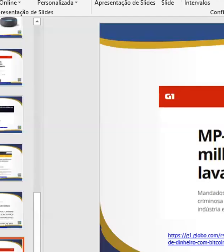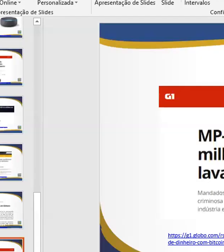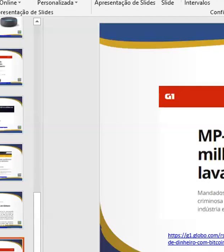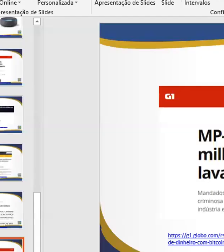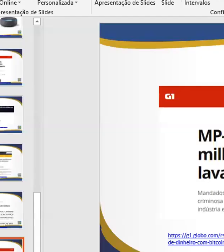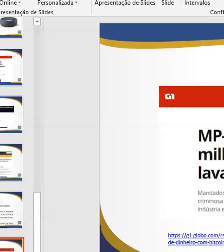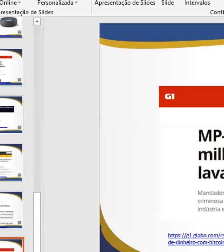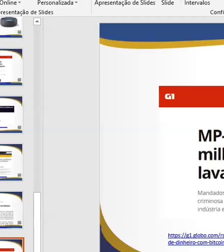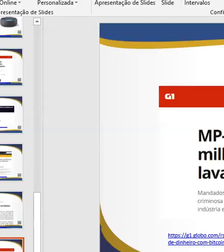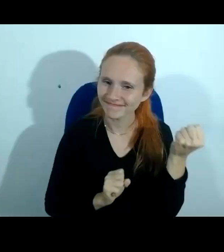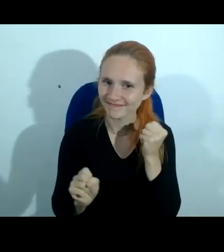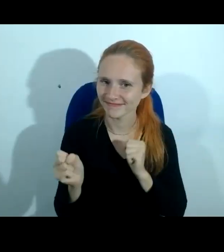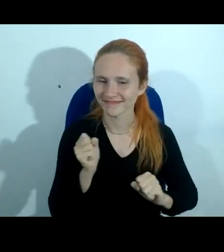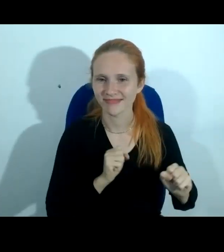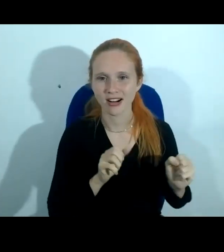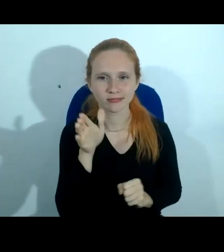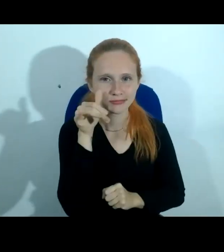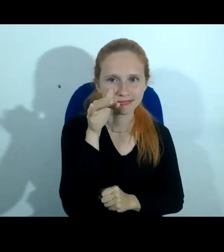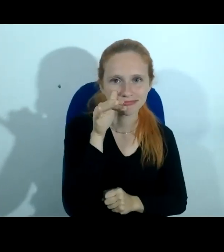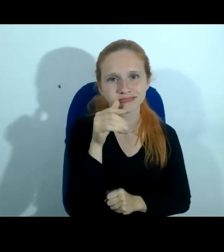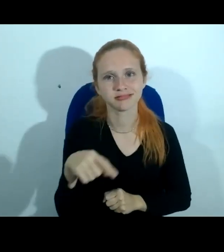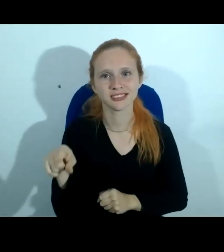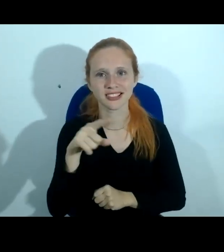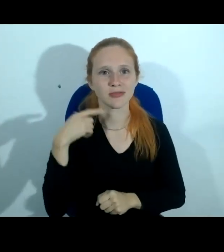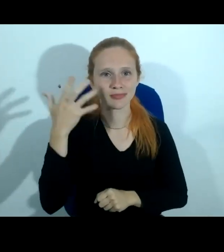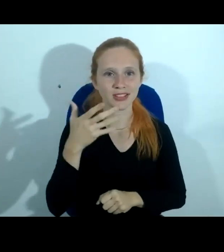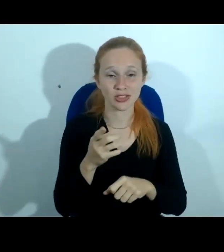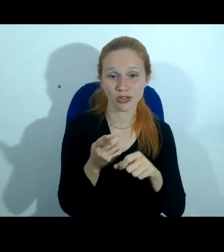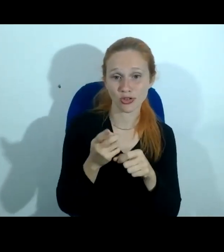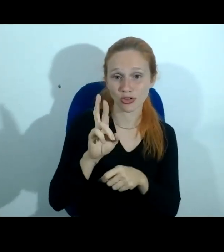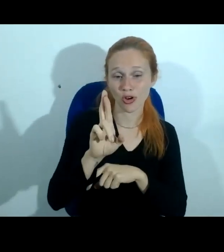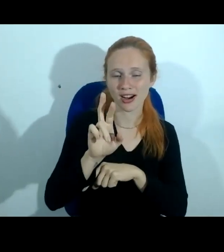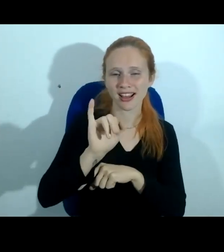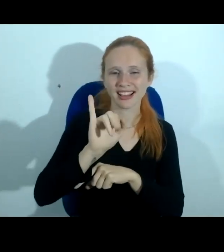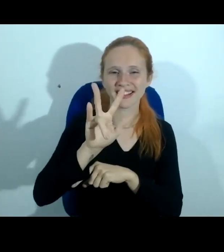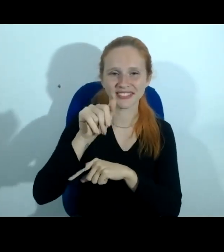ansioso para ouvir a doutora Ivana,